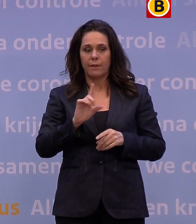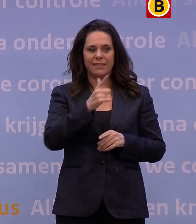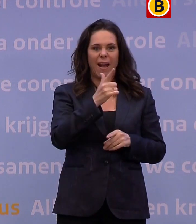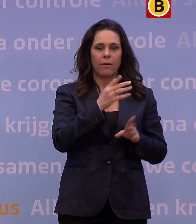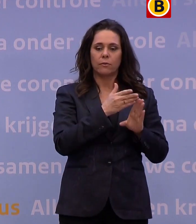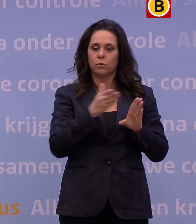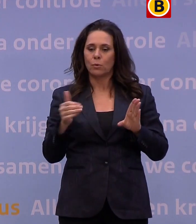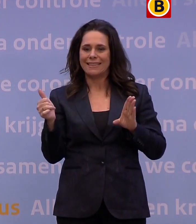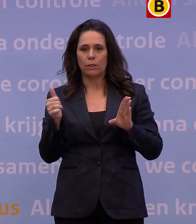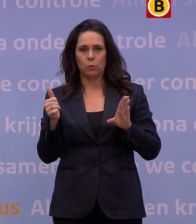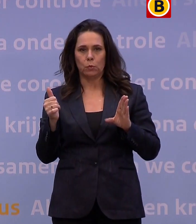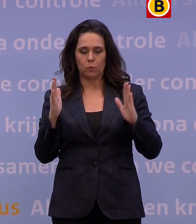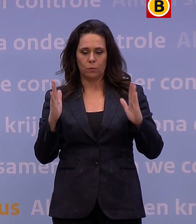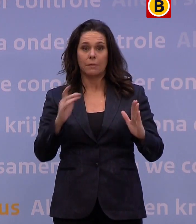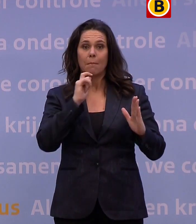zes uur smiddags.